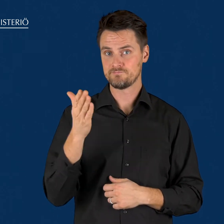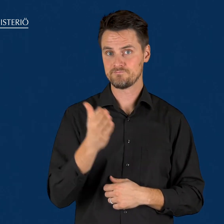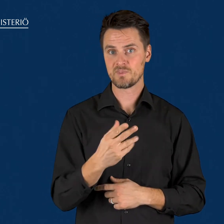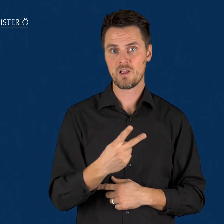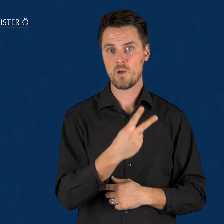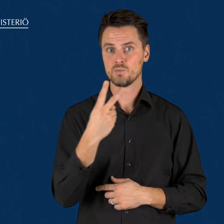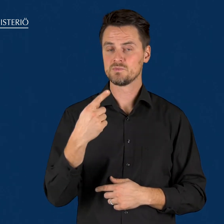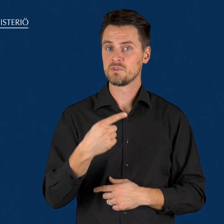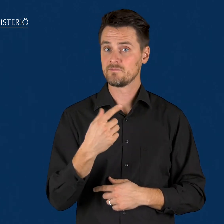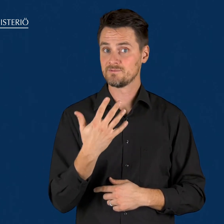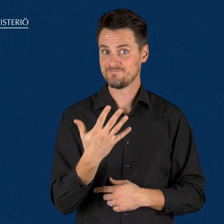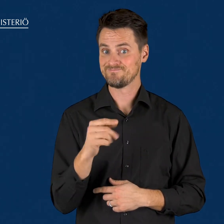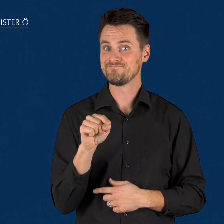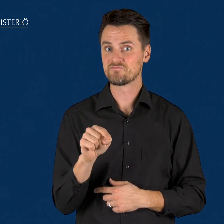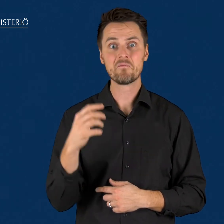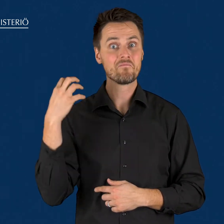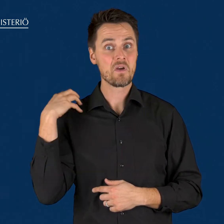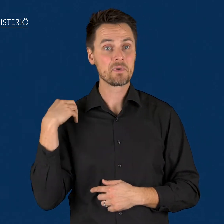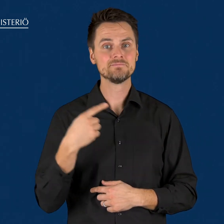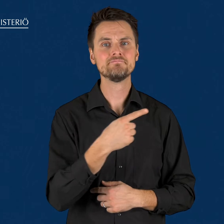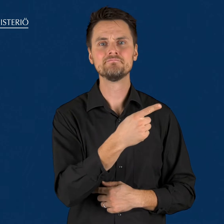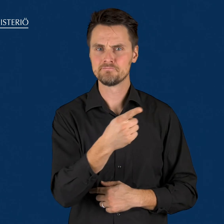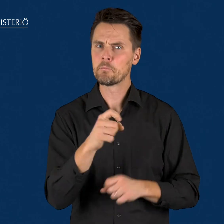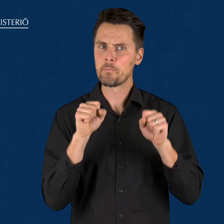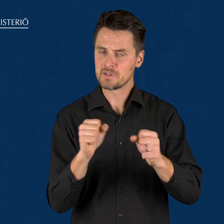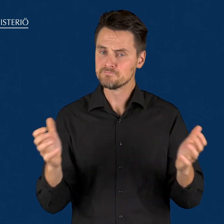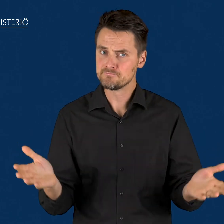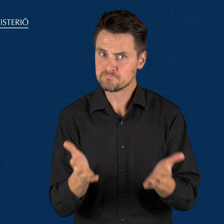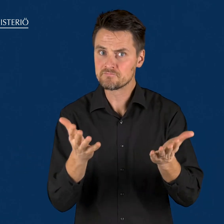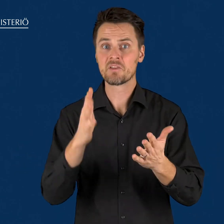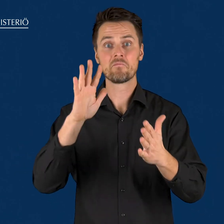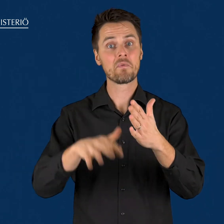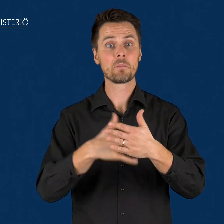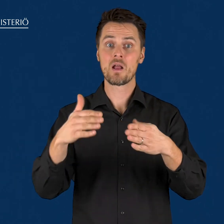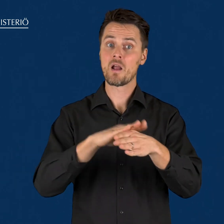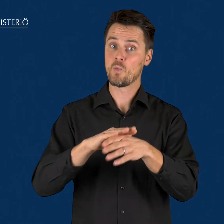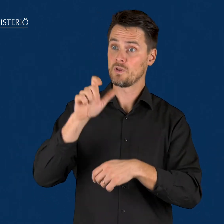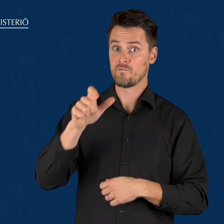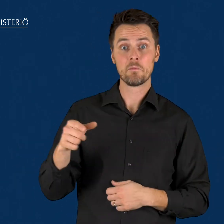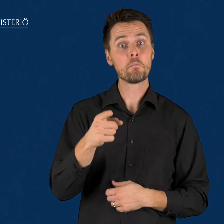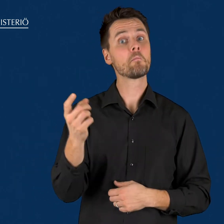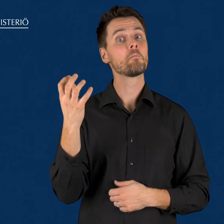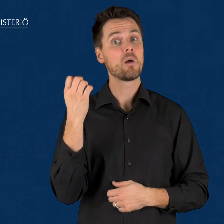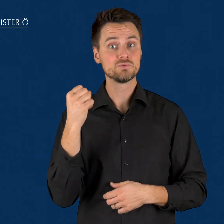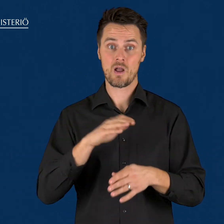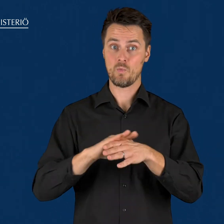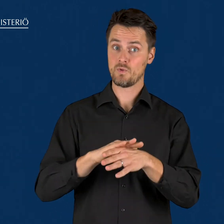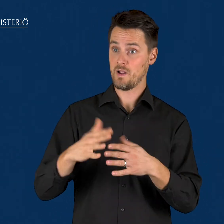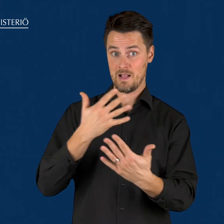Viittomakielilain 359–2015 mukaan viranomaisen on edistettävä viittomakieltä käyttävän mahdollisuuksia käyttää